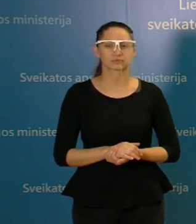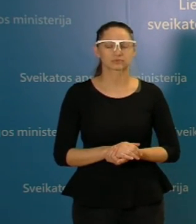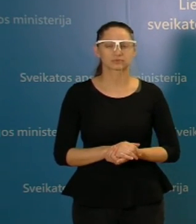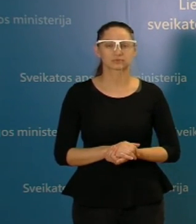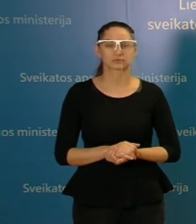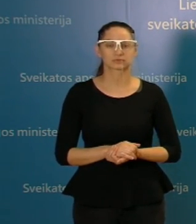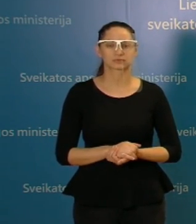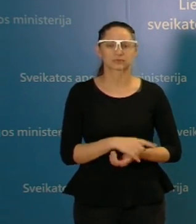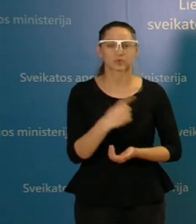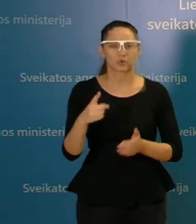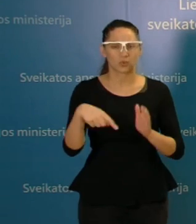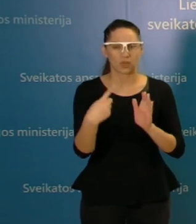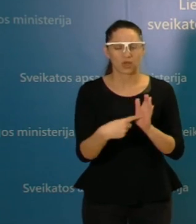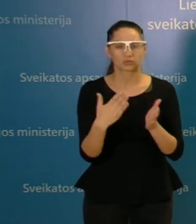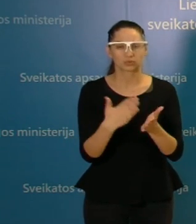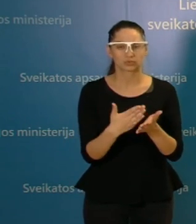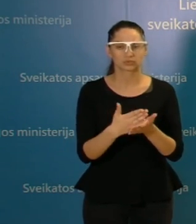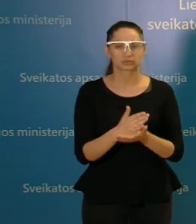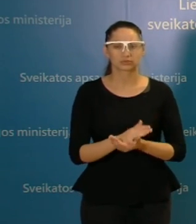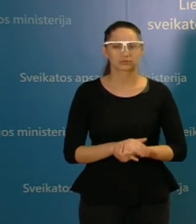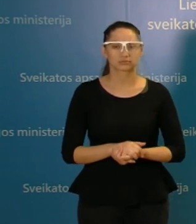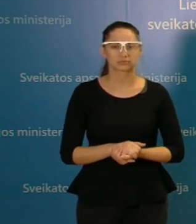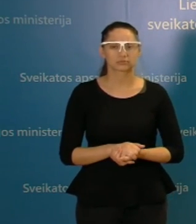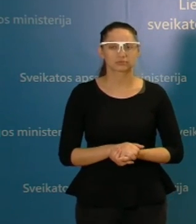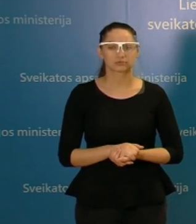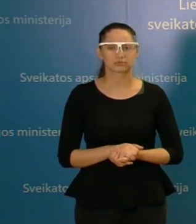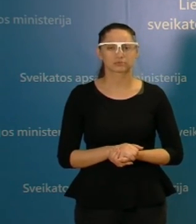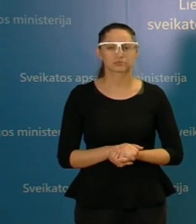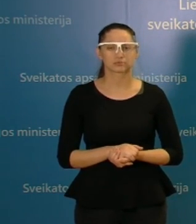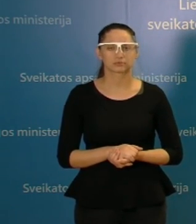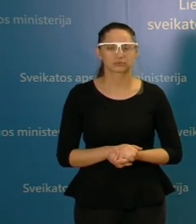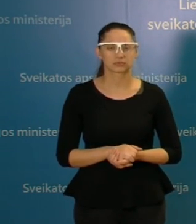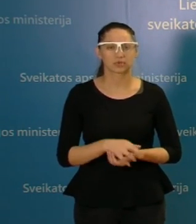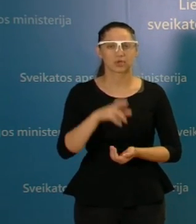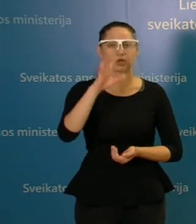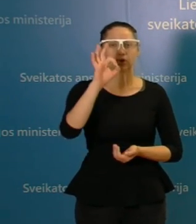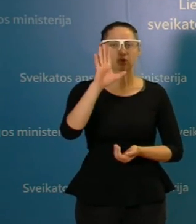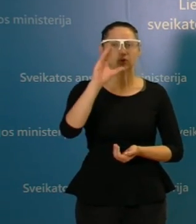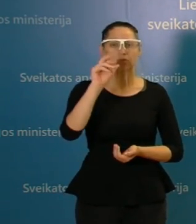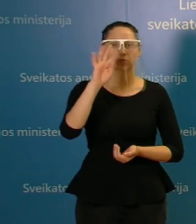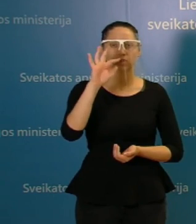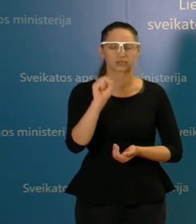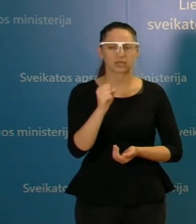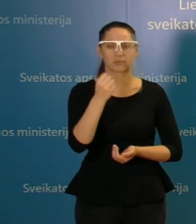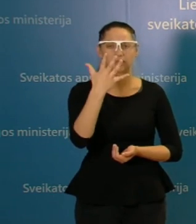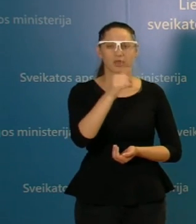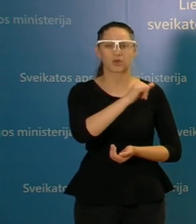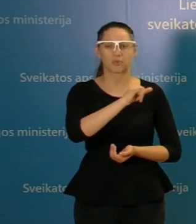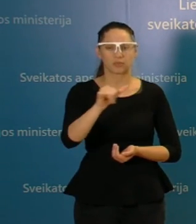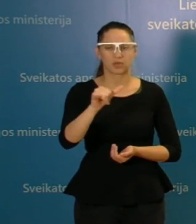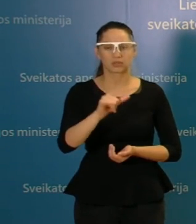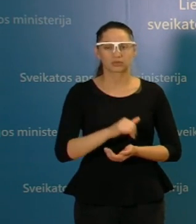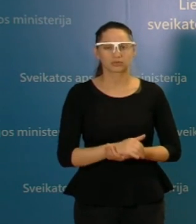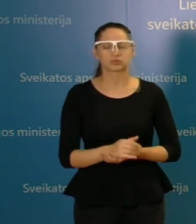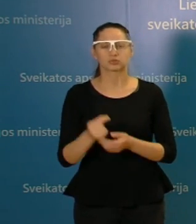čia pagal eilį išsirikiavę Roberta Tracevičiūtė, penkiolika minučių, na ir turiu šiek